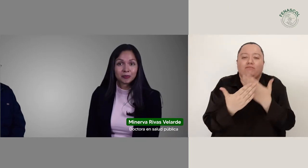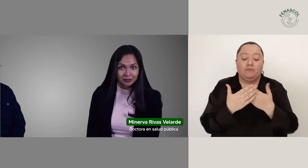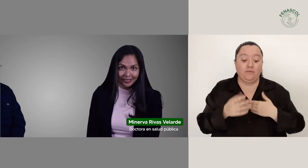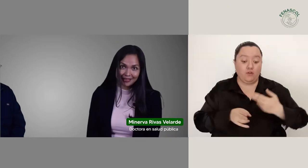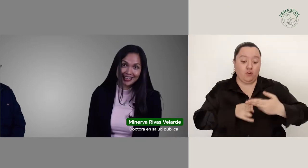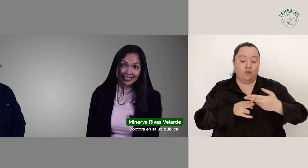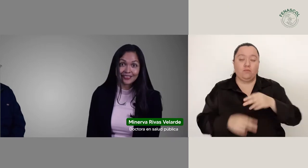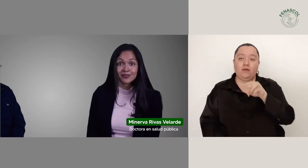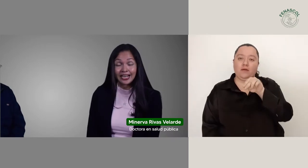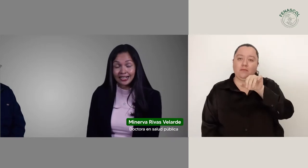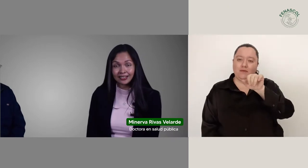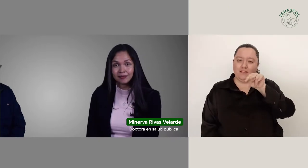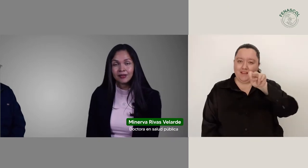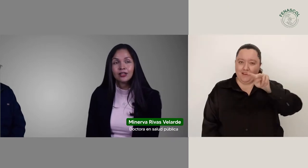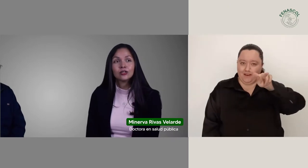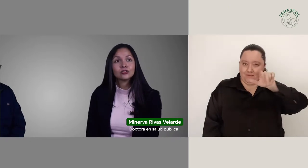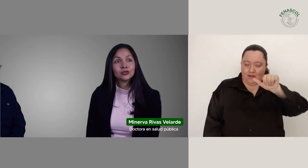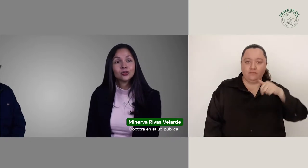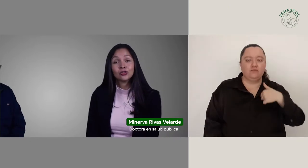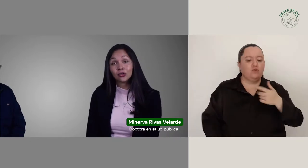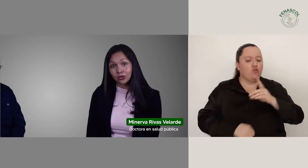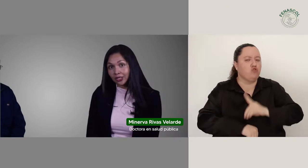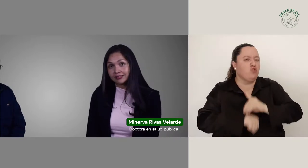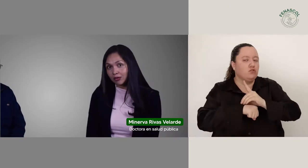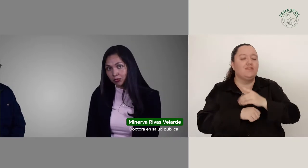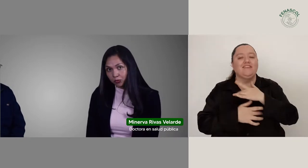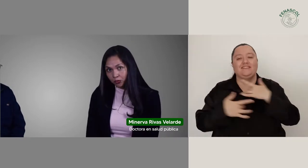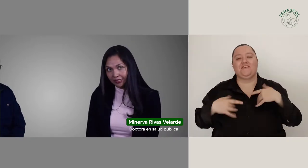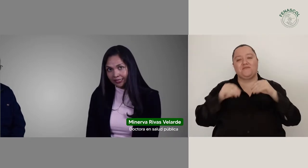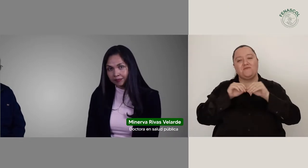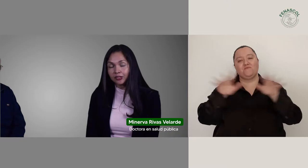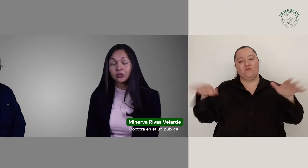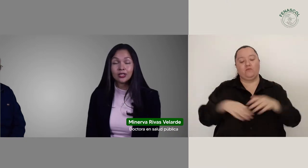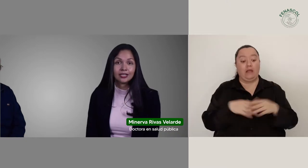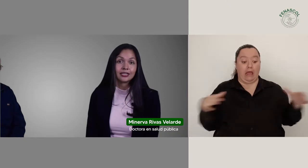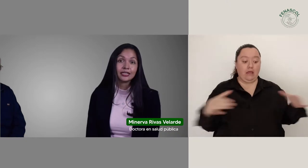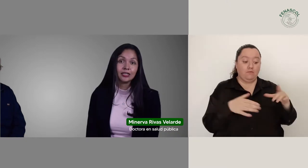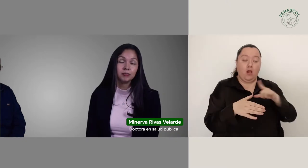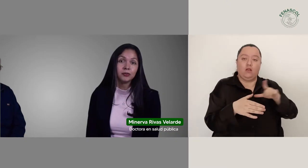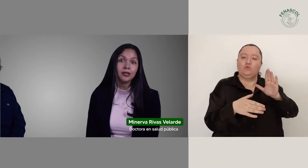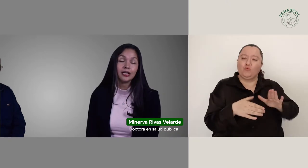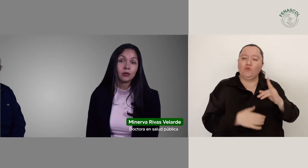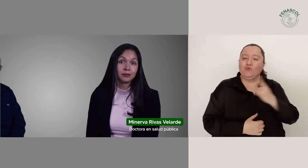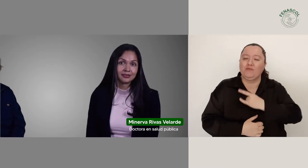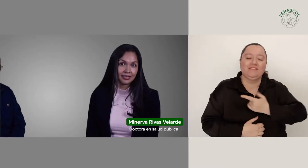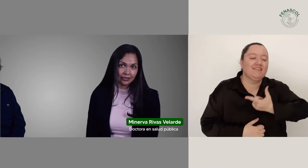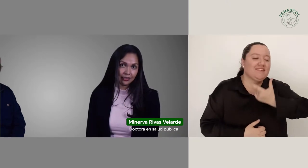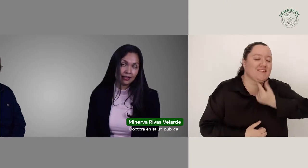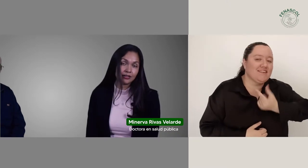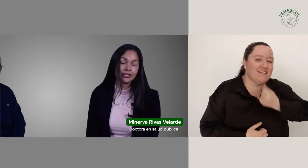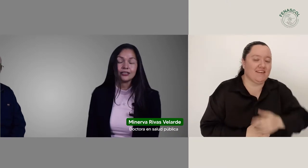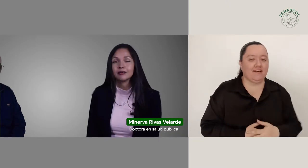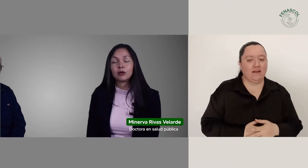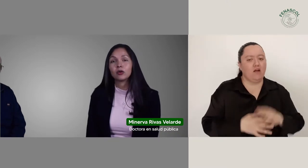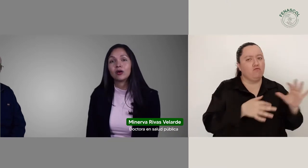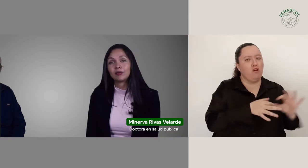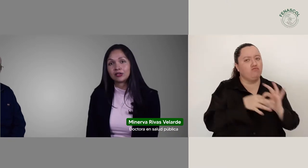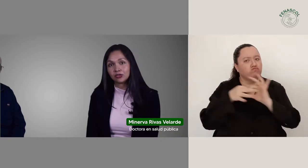es Minerva Rivas Velarde, soy doctora en salud pública, soy líder de equipo en la Universidad de Ginebra y trabajo en colaboración